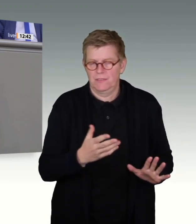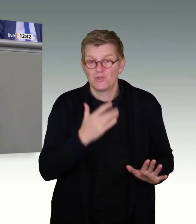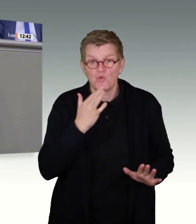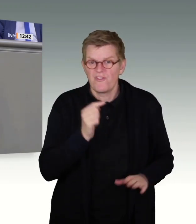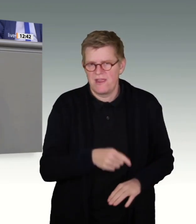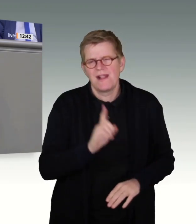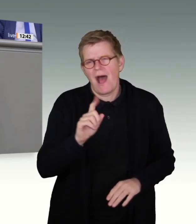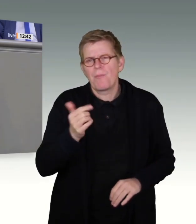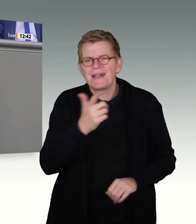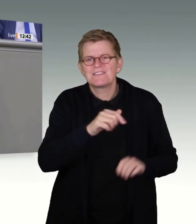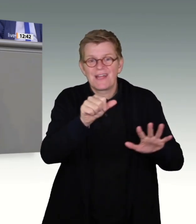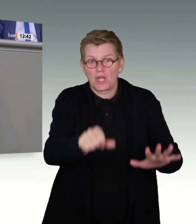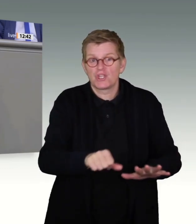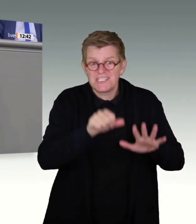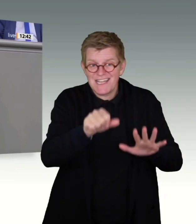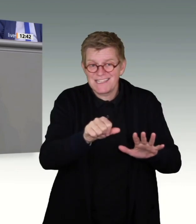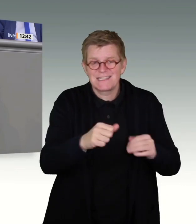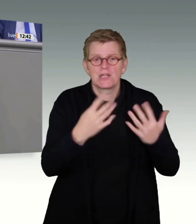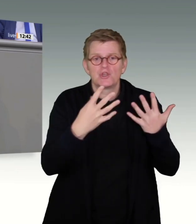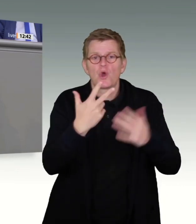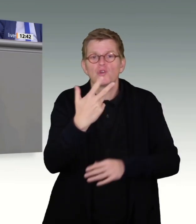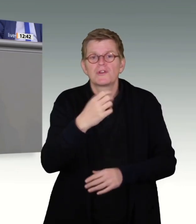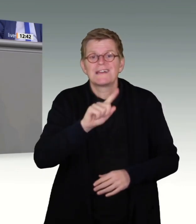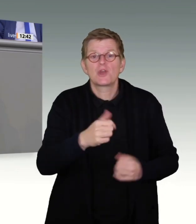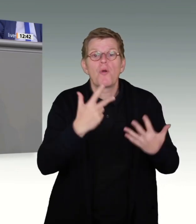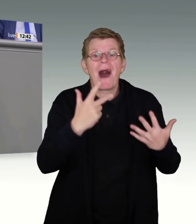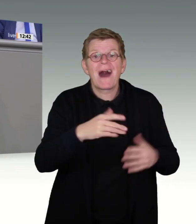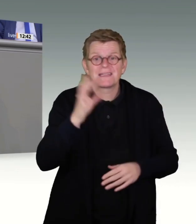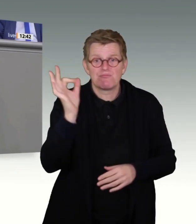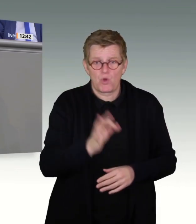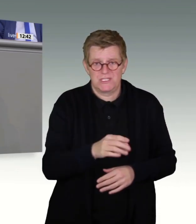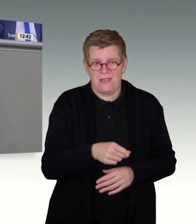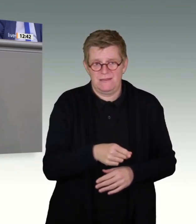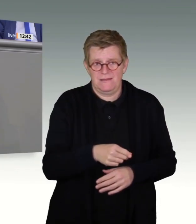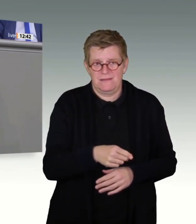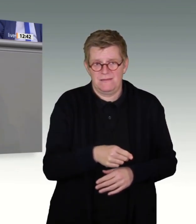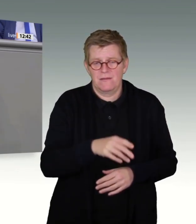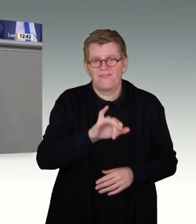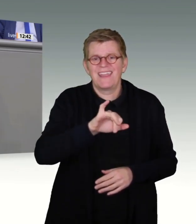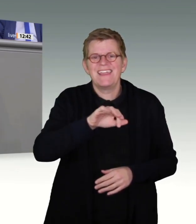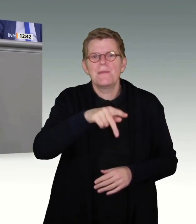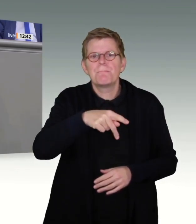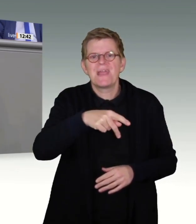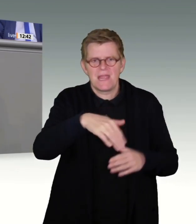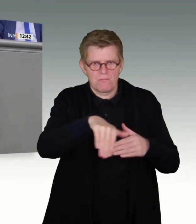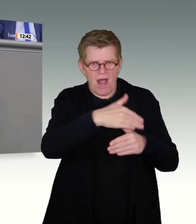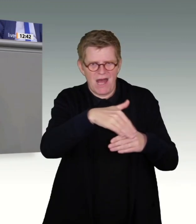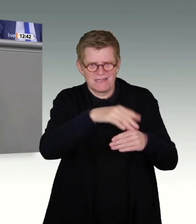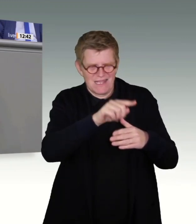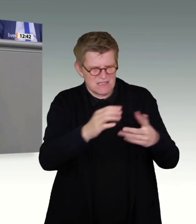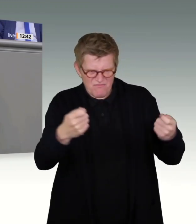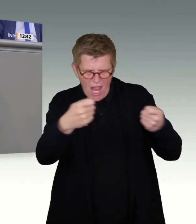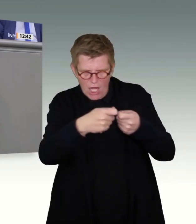noch 39,8 Prozent der strafrechtlich relevanten Meldungen von IP-Adressen, die keinem Anschluss